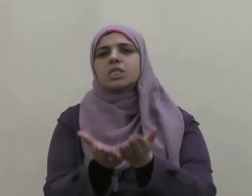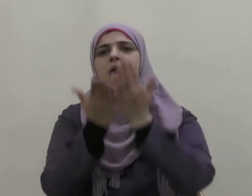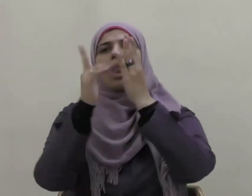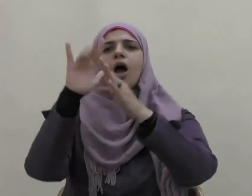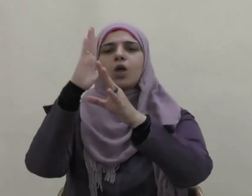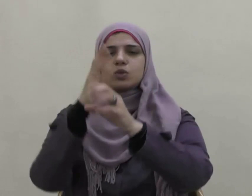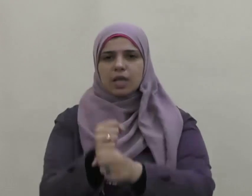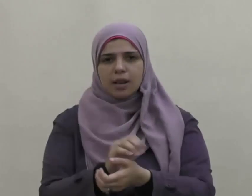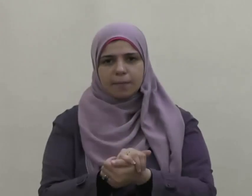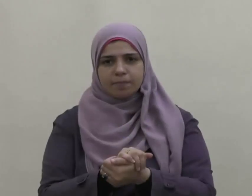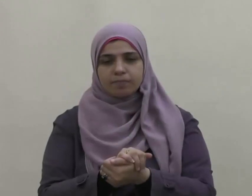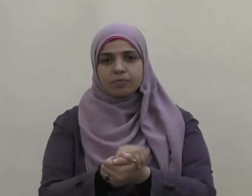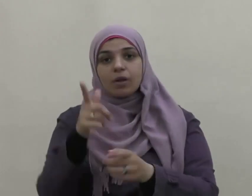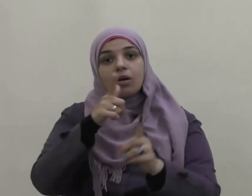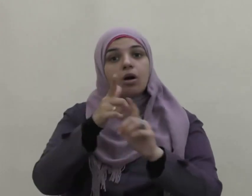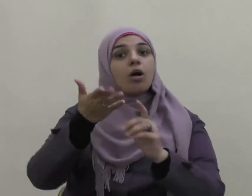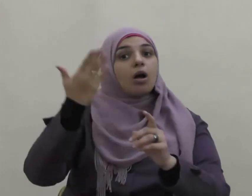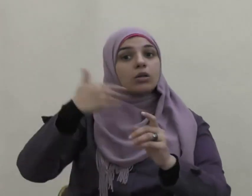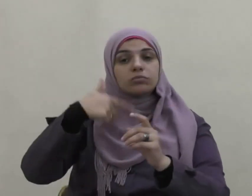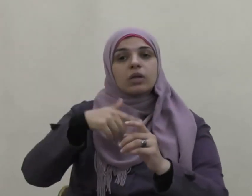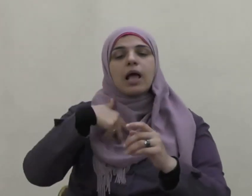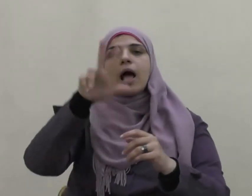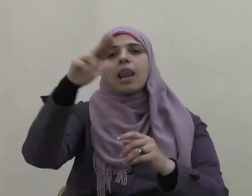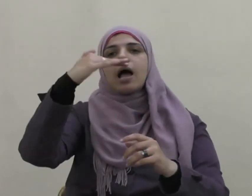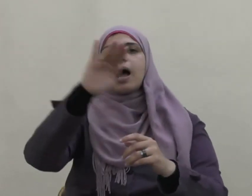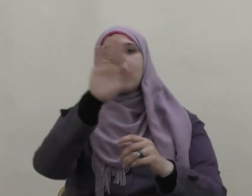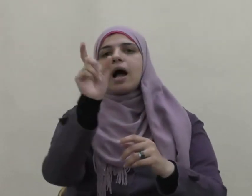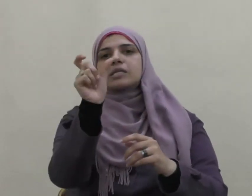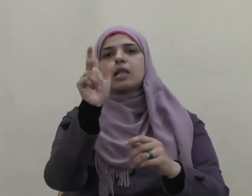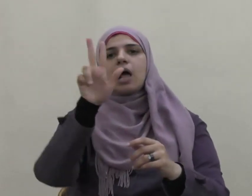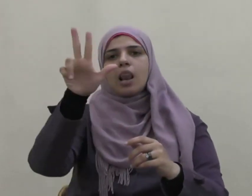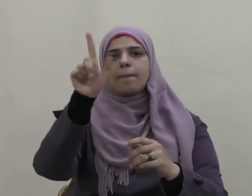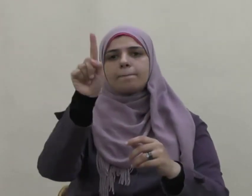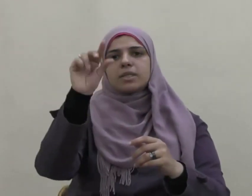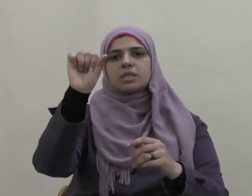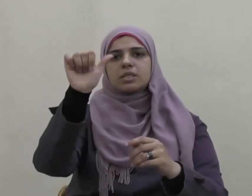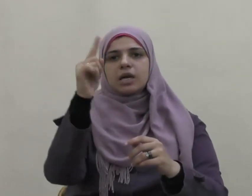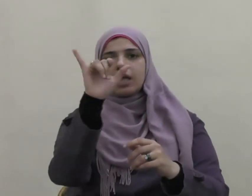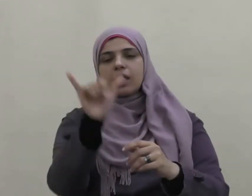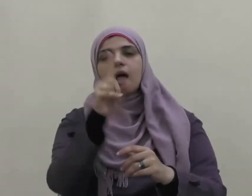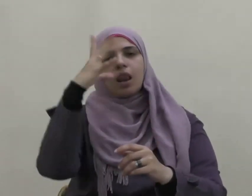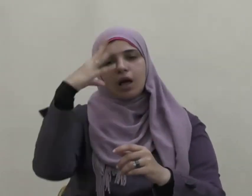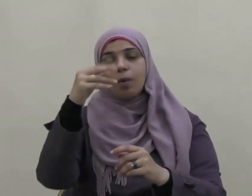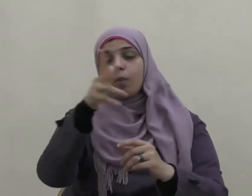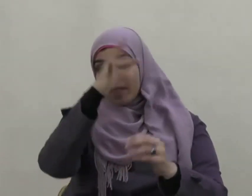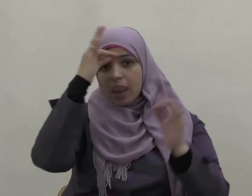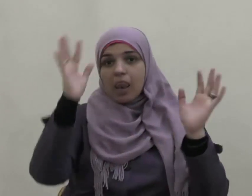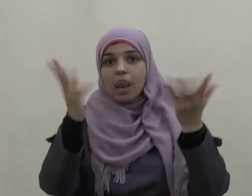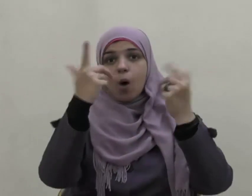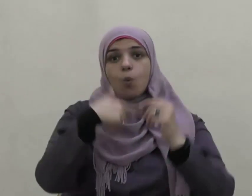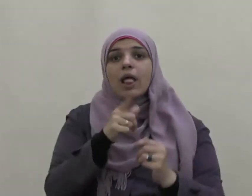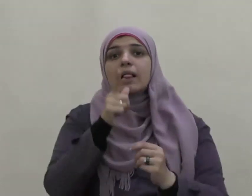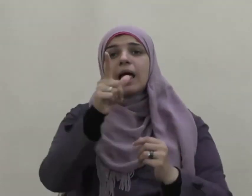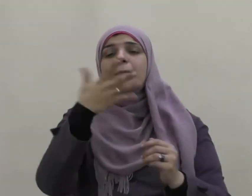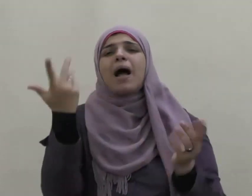فقد كان الحسن البصري رحمه الله إذا حدث بحديث الجذع